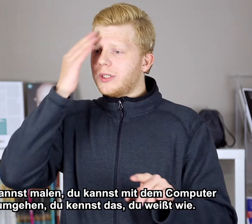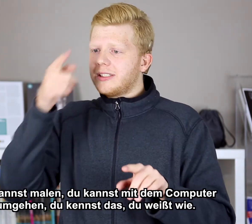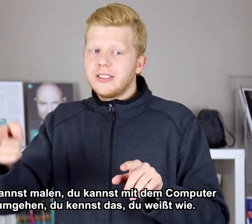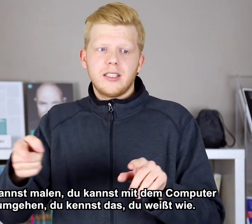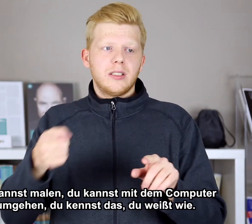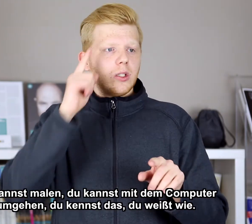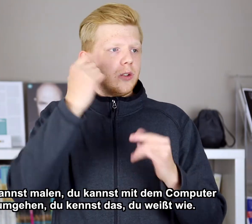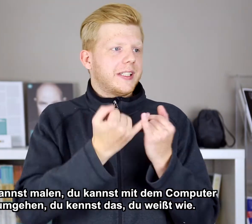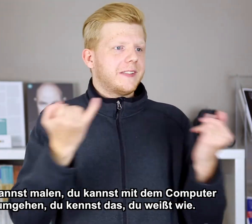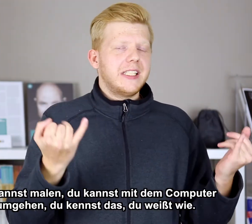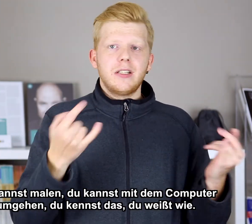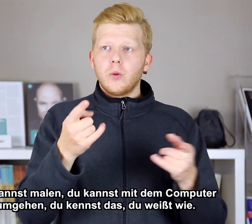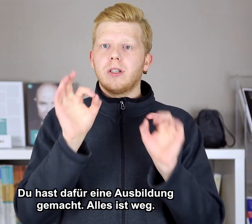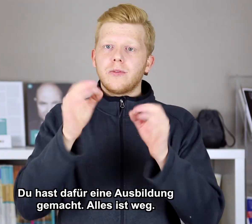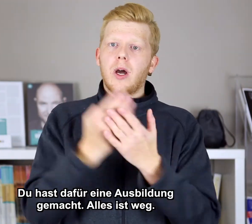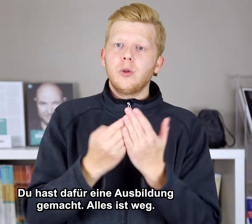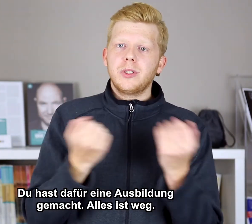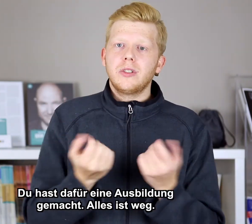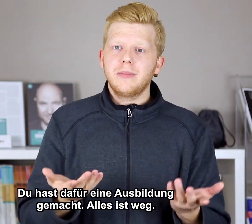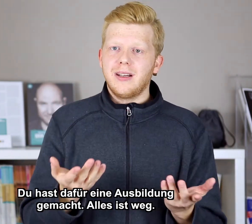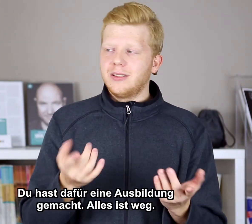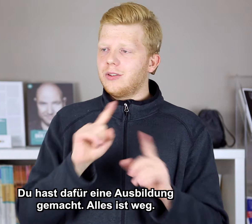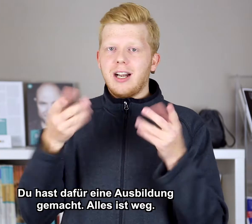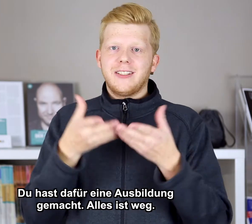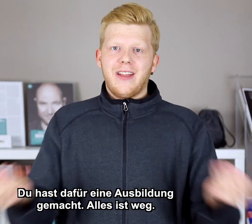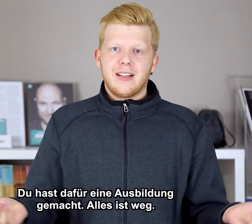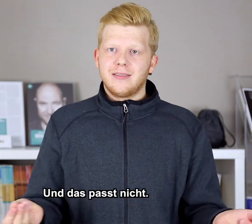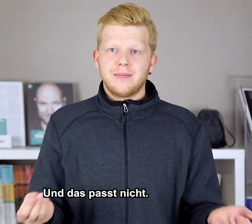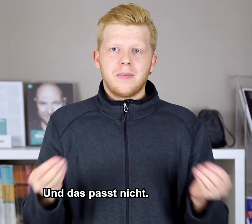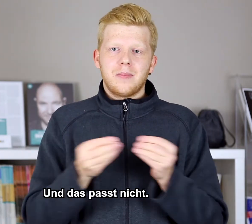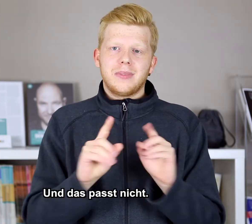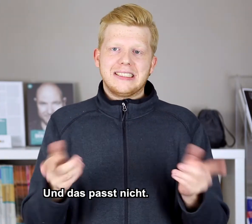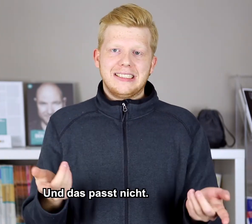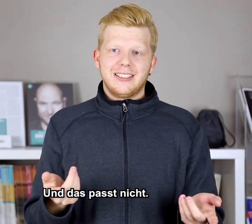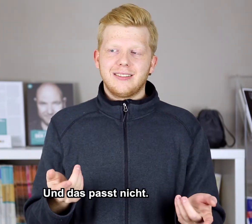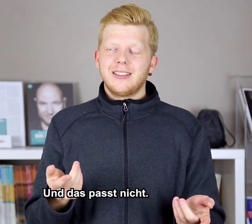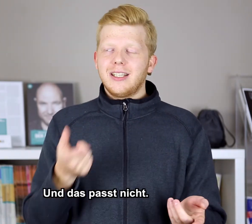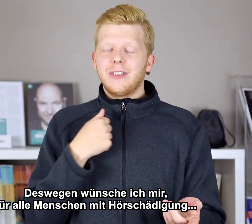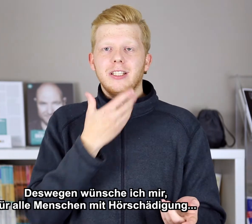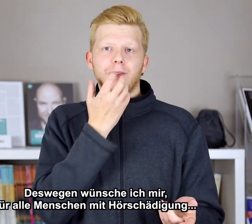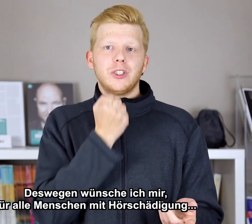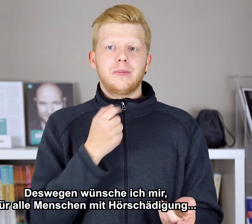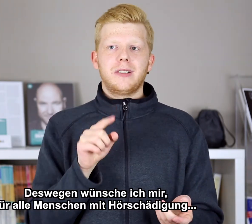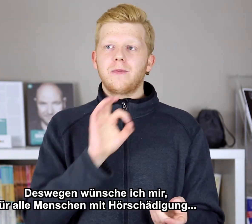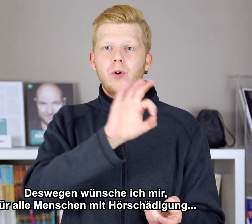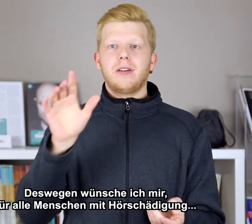du kennst nach, du weißt wie, du hast dafür Ausbildung gemacht, alles weg. Passt nicht. Deswegen wünsche ich mir, für